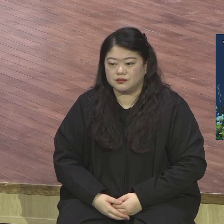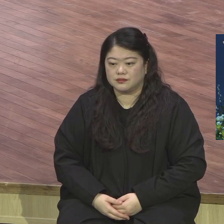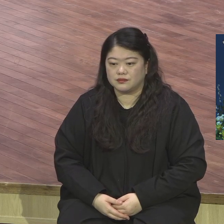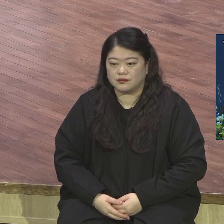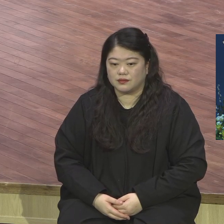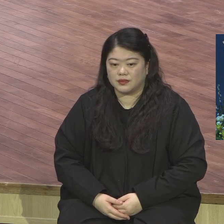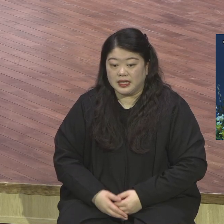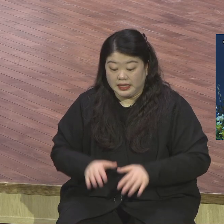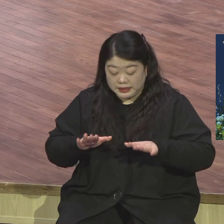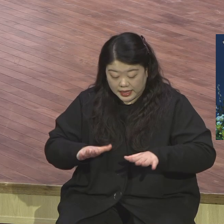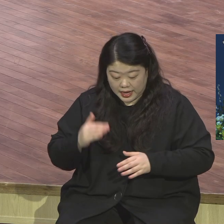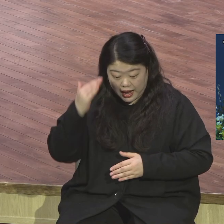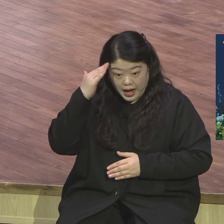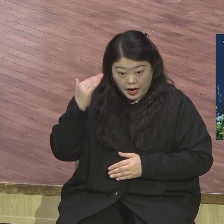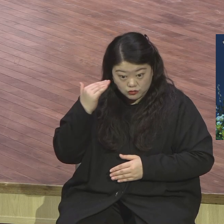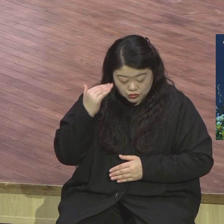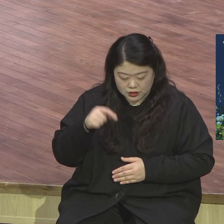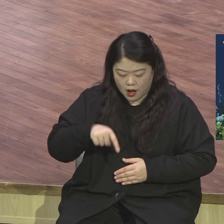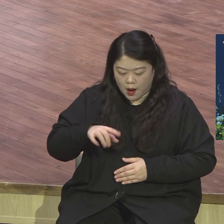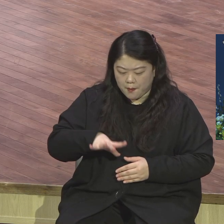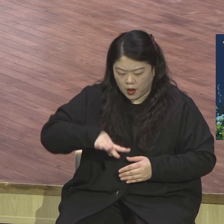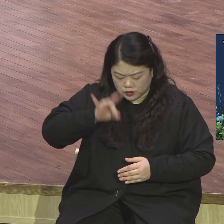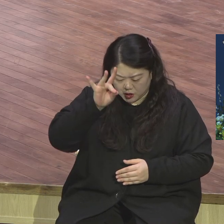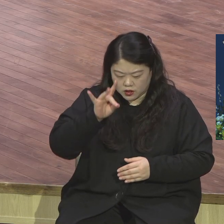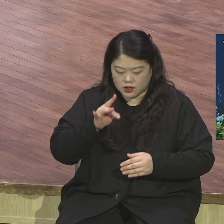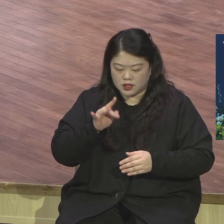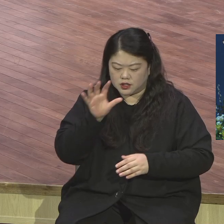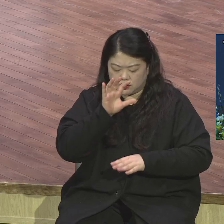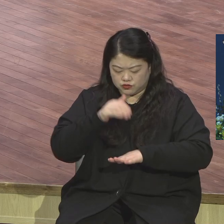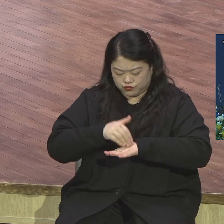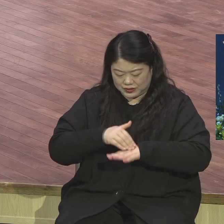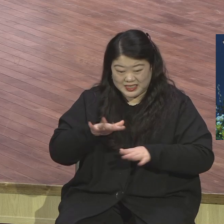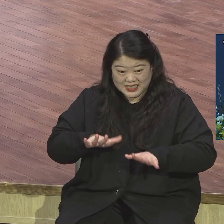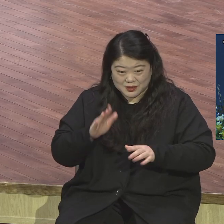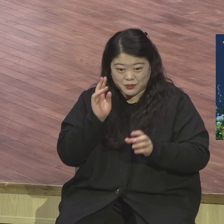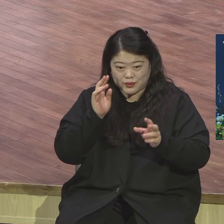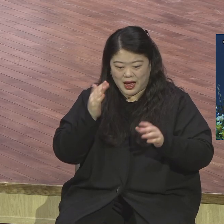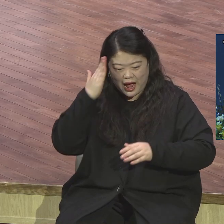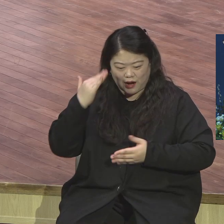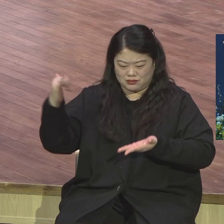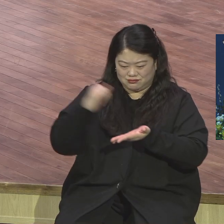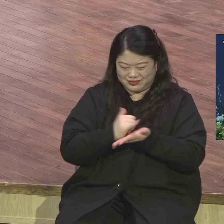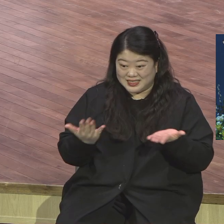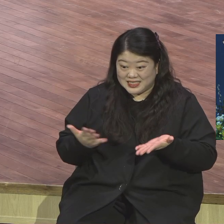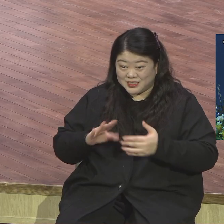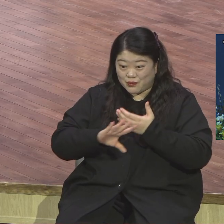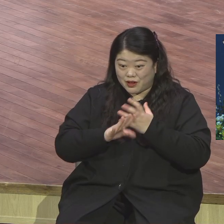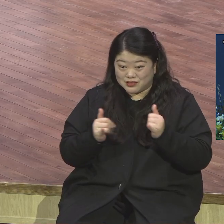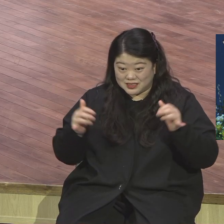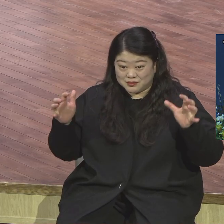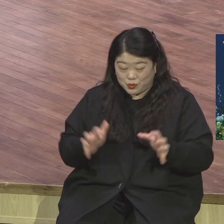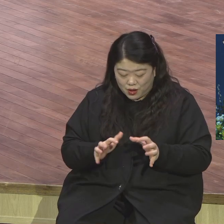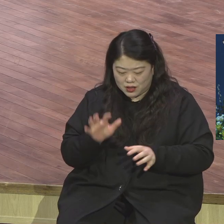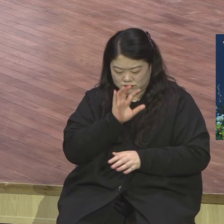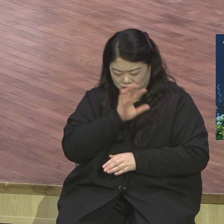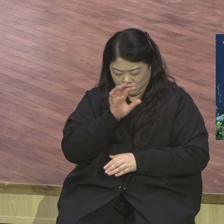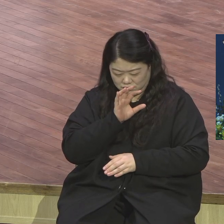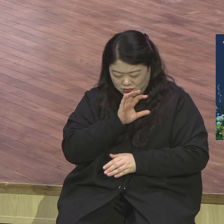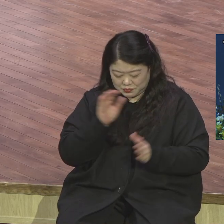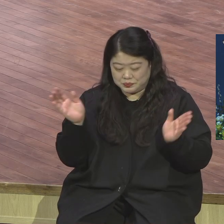나갑니다. 렘너트 위원회도 마찬가지입니다. 지금 한국 교육 시스템은 자신의 탈란트를 차다 자기 능력 개발을